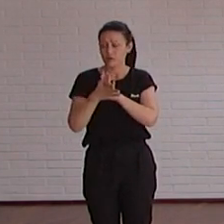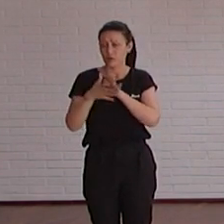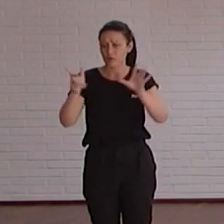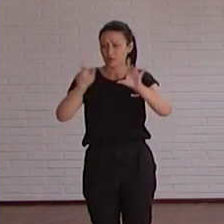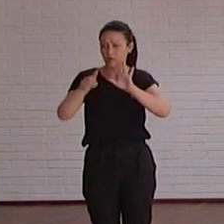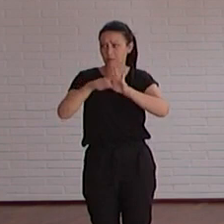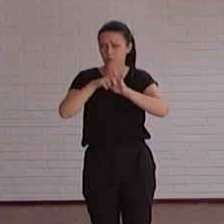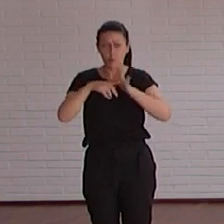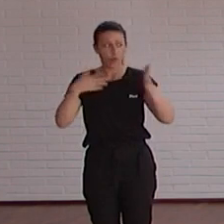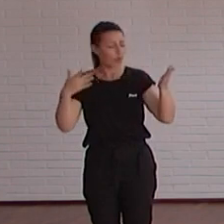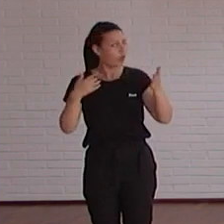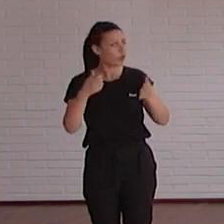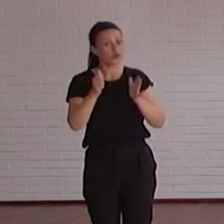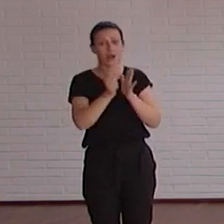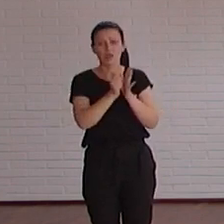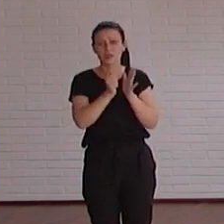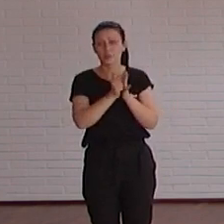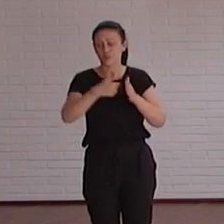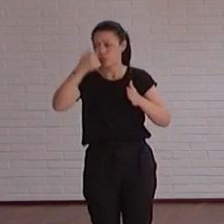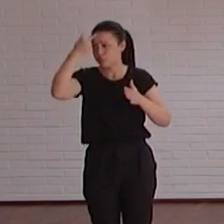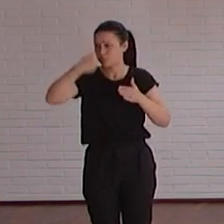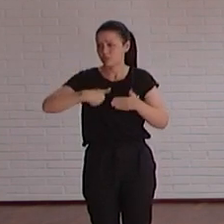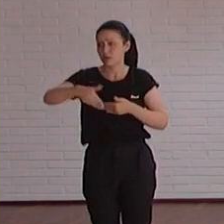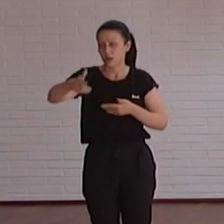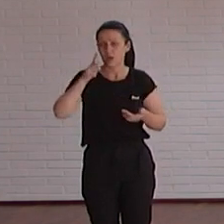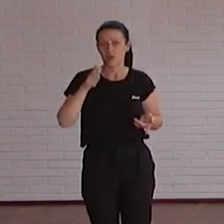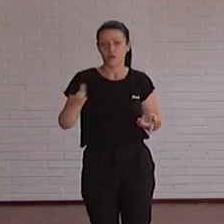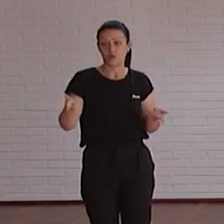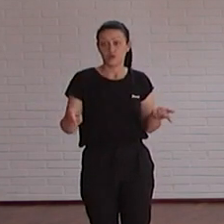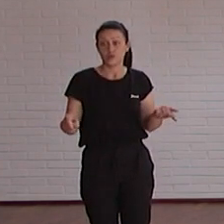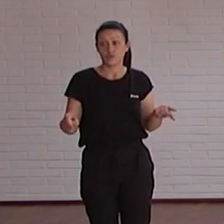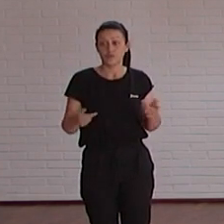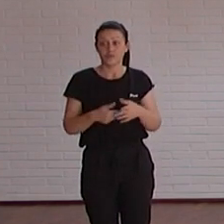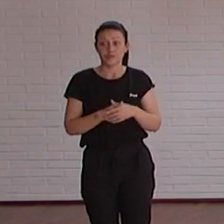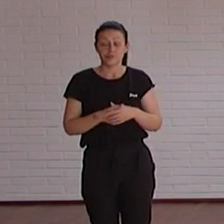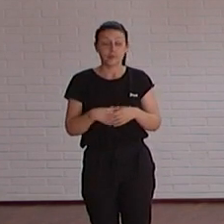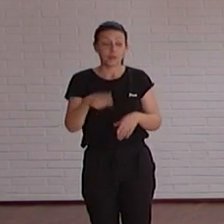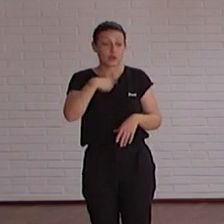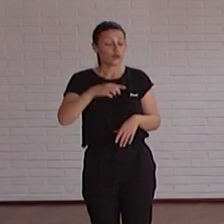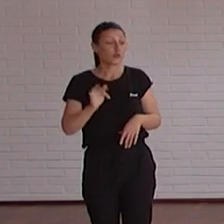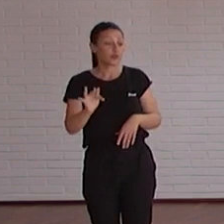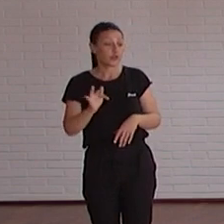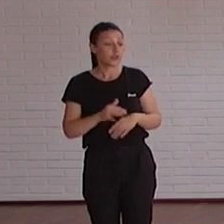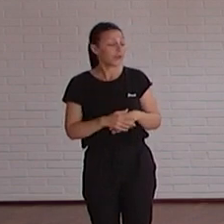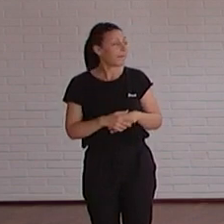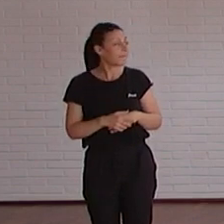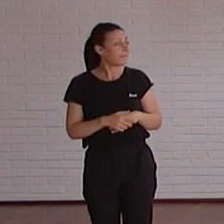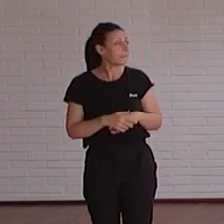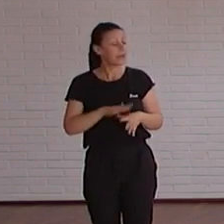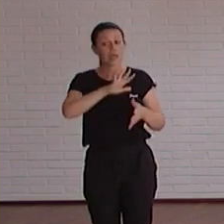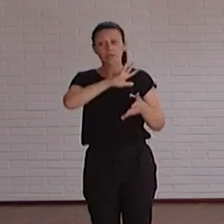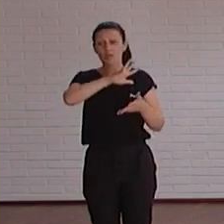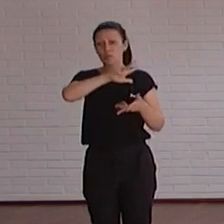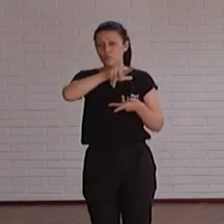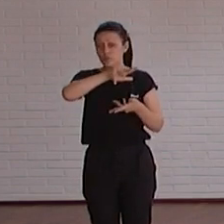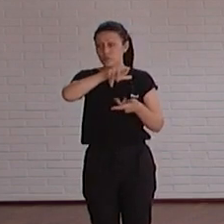ostras nos han sacado en un artículo vete a saber dónde y para nosotros es muy positivo hay noticias que